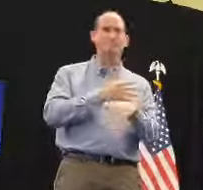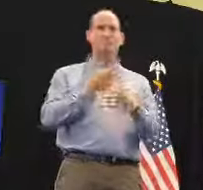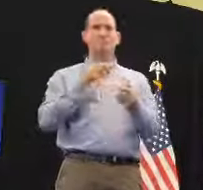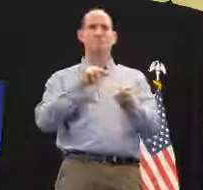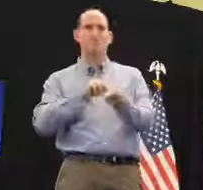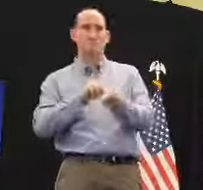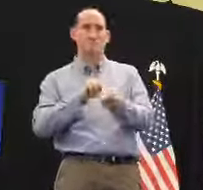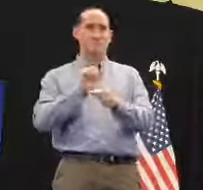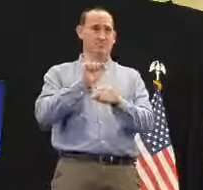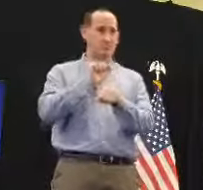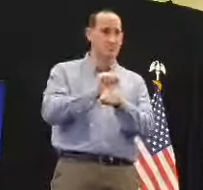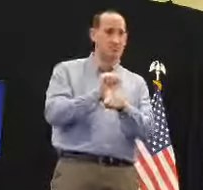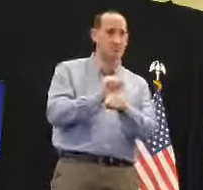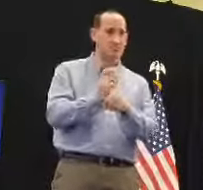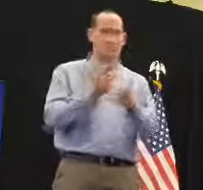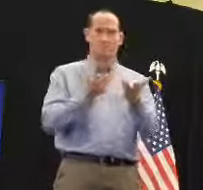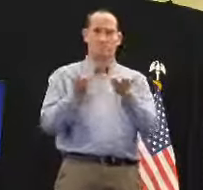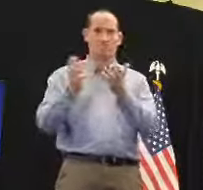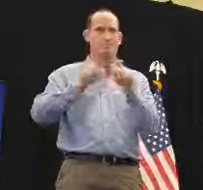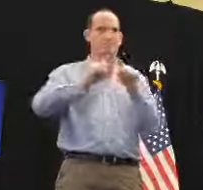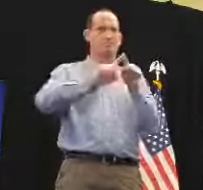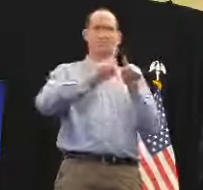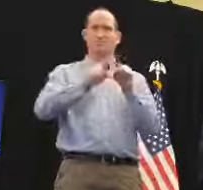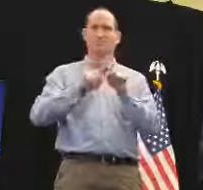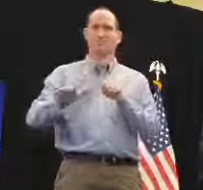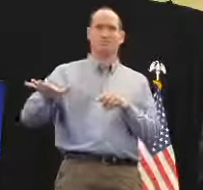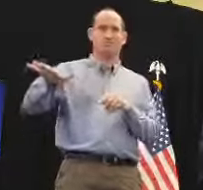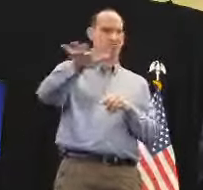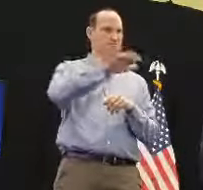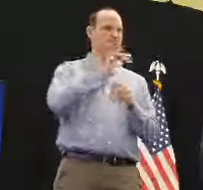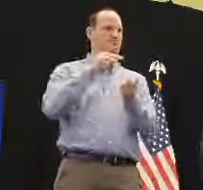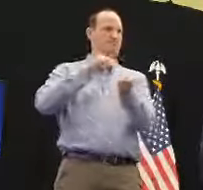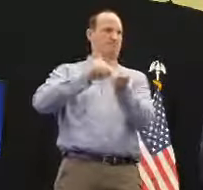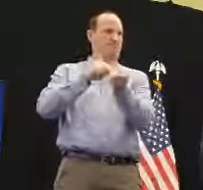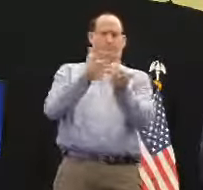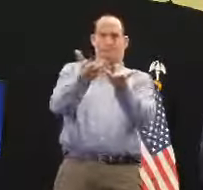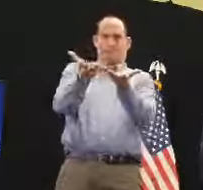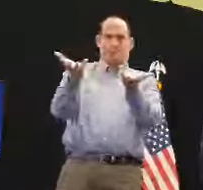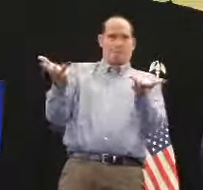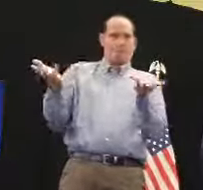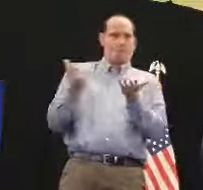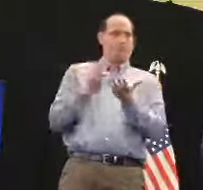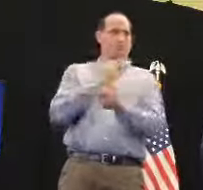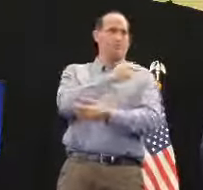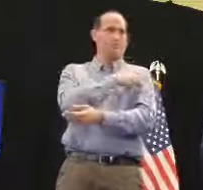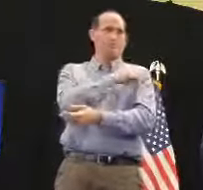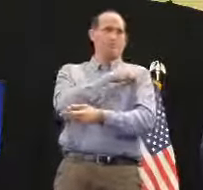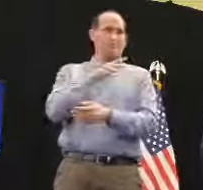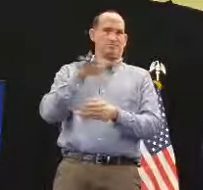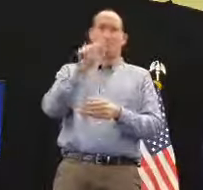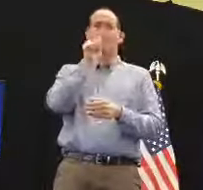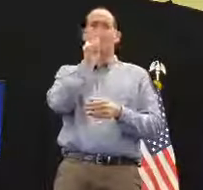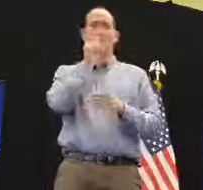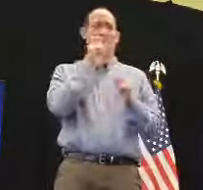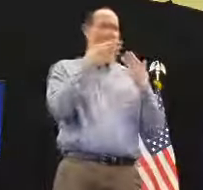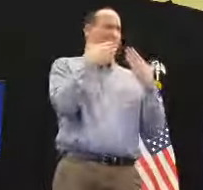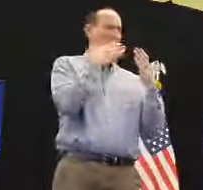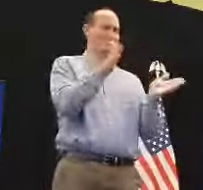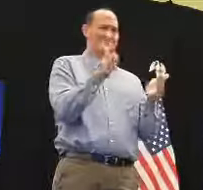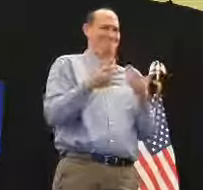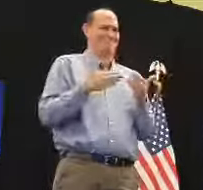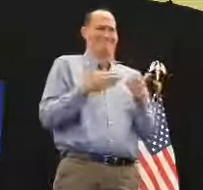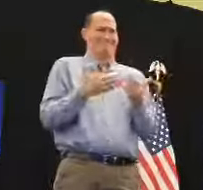las diferentes clasificaciones que dan servicio en cualquier hospital público o privado. Como sería